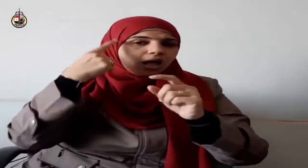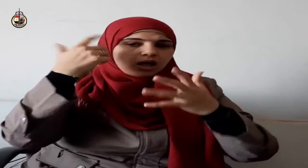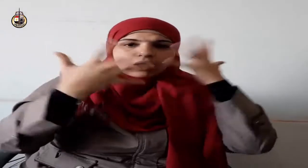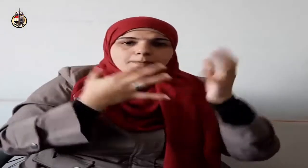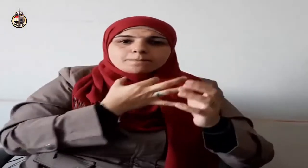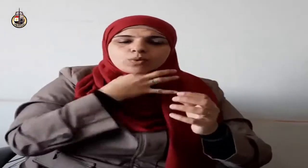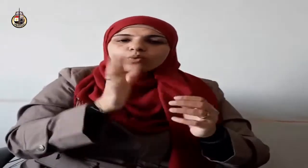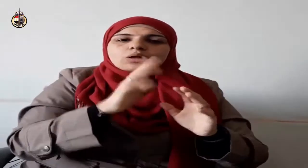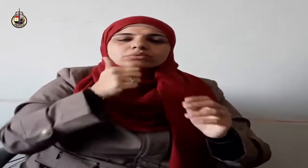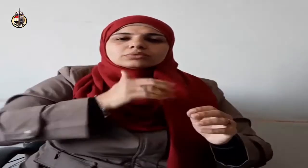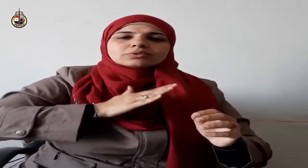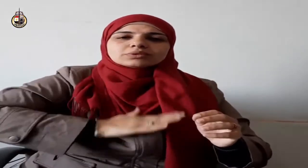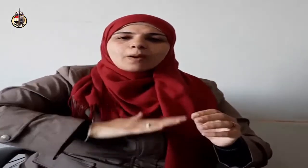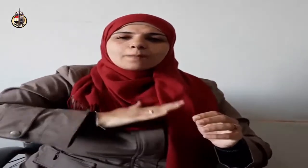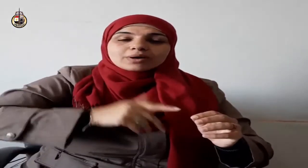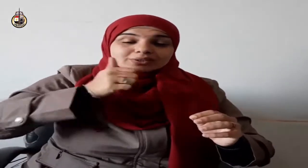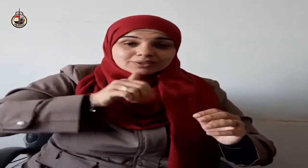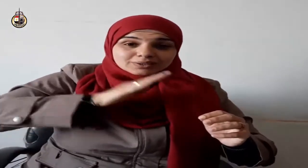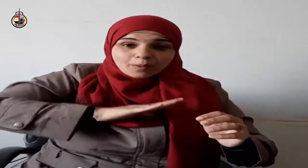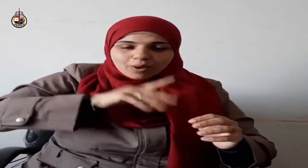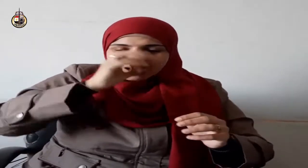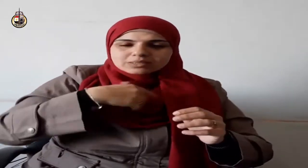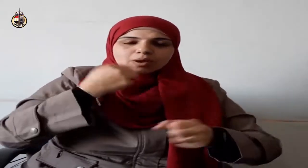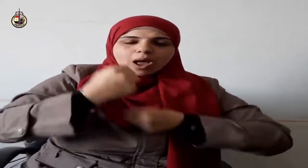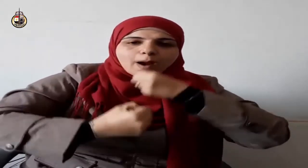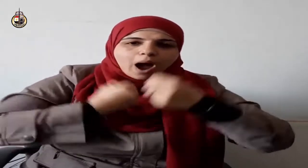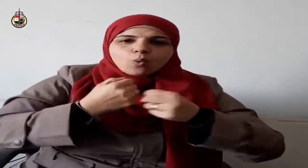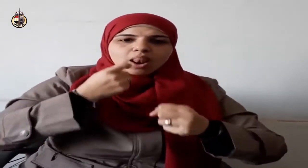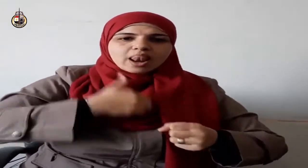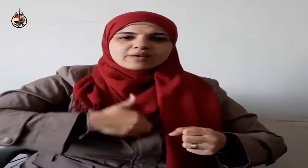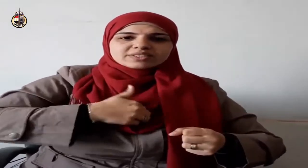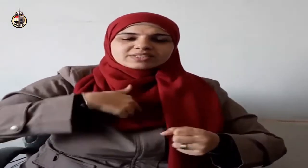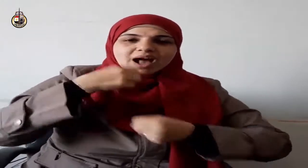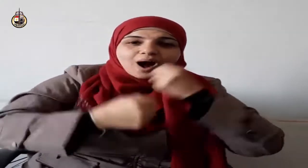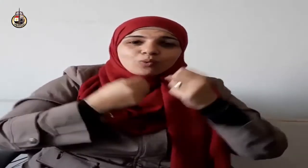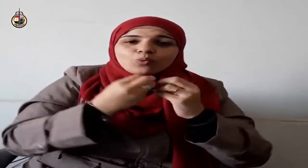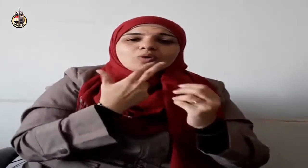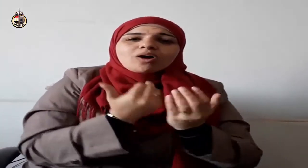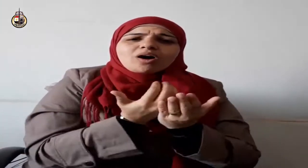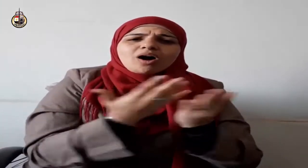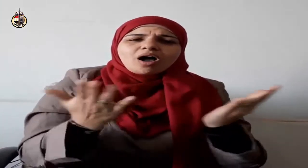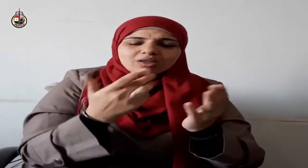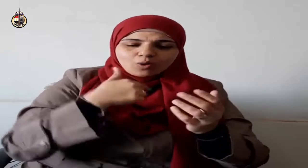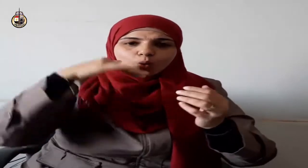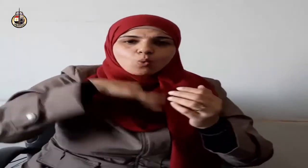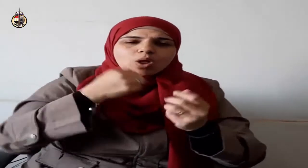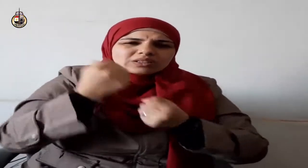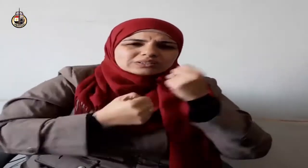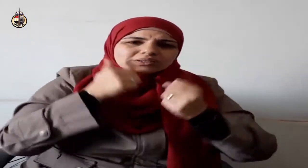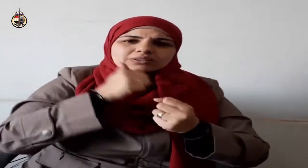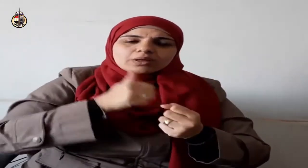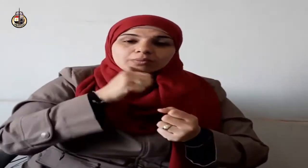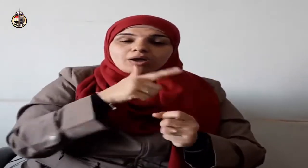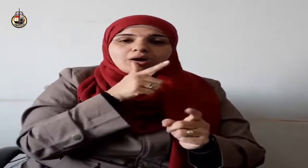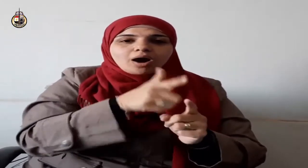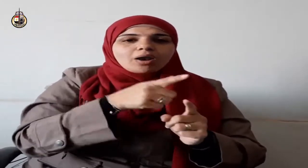تقوم وقال صلى الله عليه وسلم واعلم أن في الصبر على ما تكره